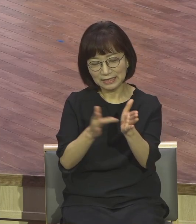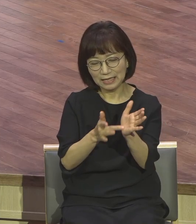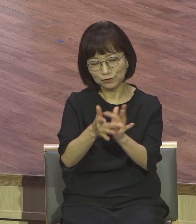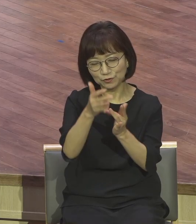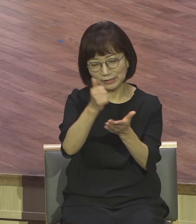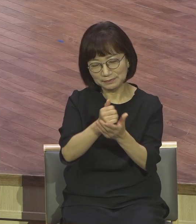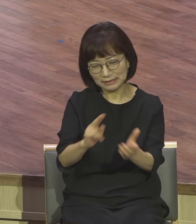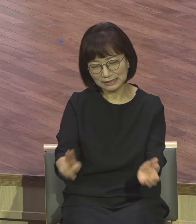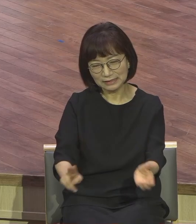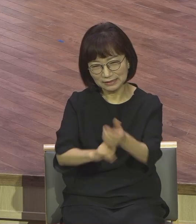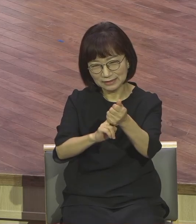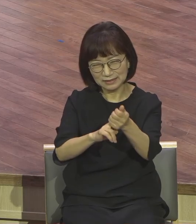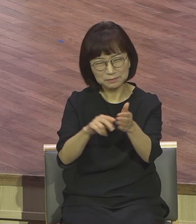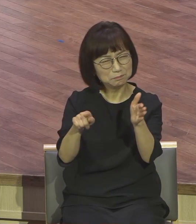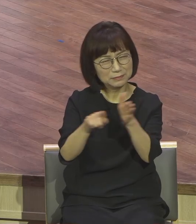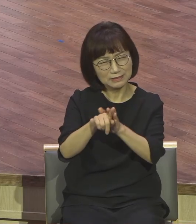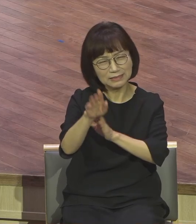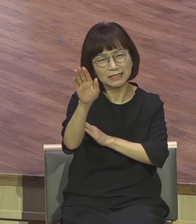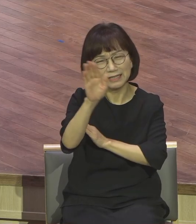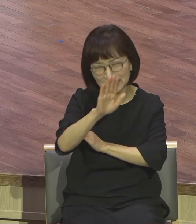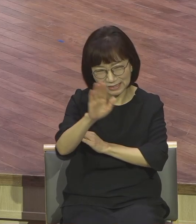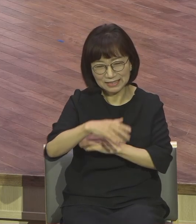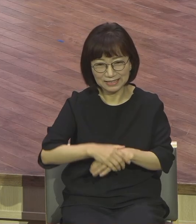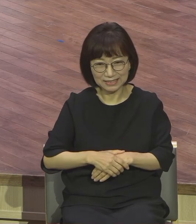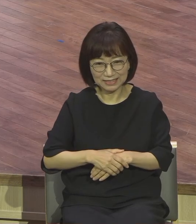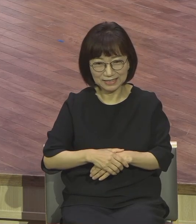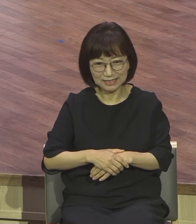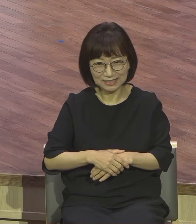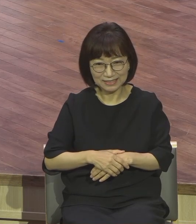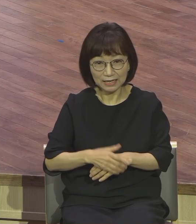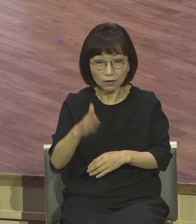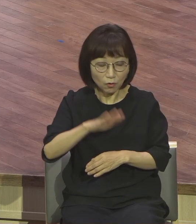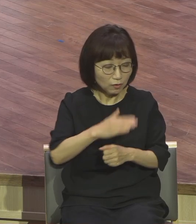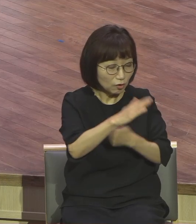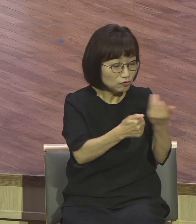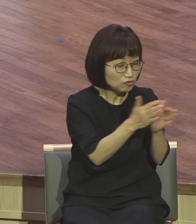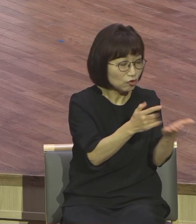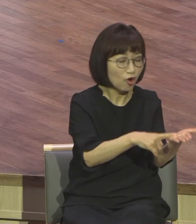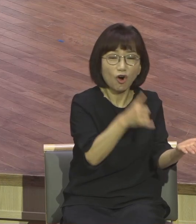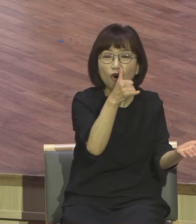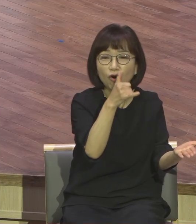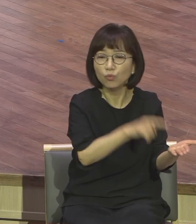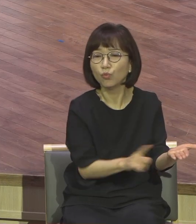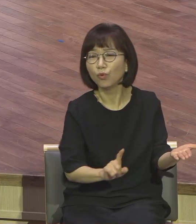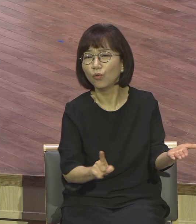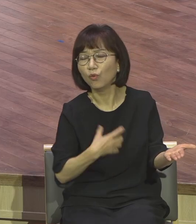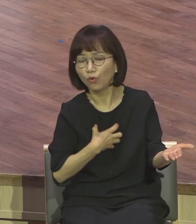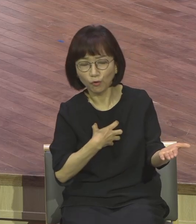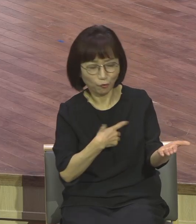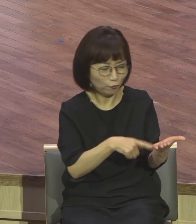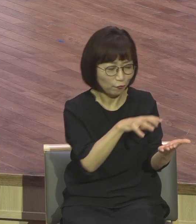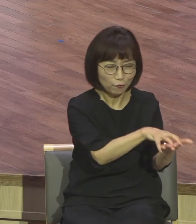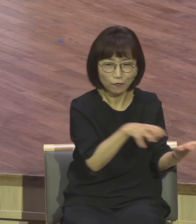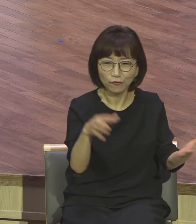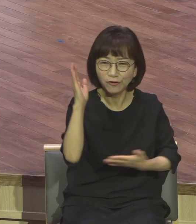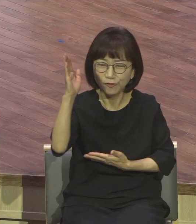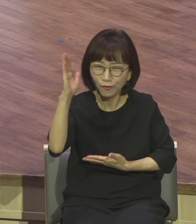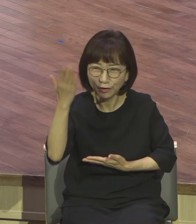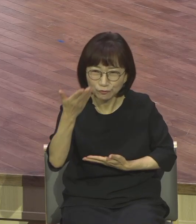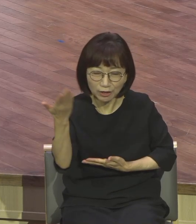기적. 그런데 나오면 안 되니까 그거 다 그냥 말하는 거예요. 한국교회 정서가 그러니까. 어쩔 수 없이 신학자들은 그걸